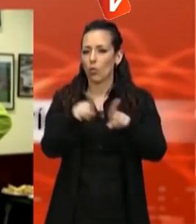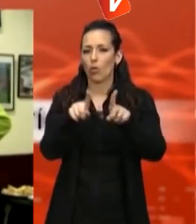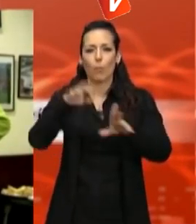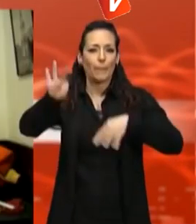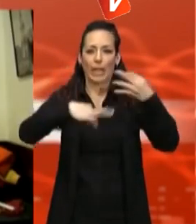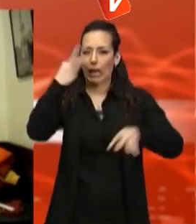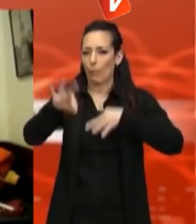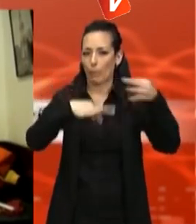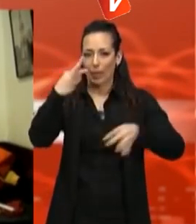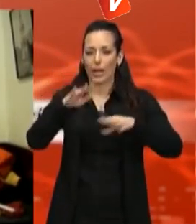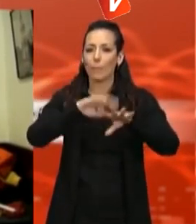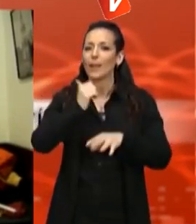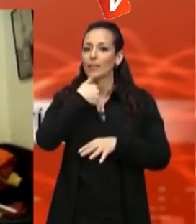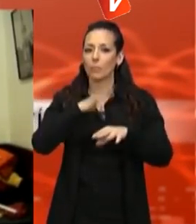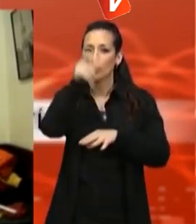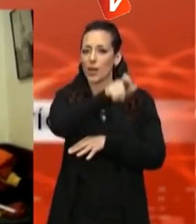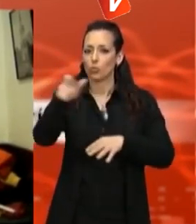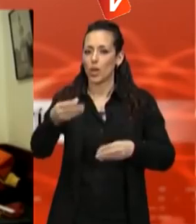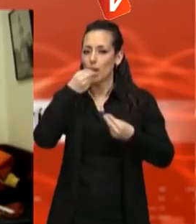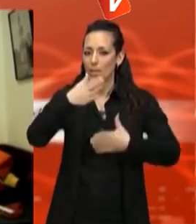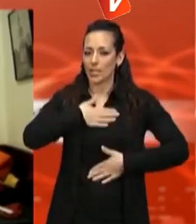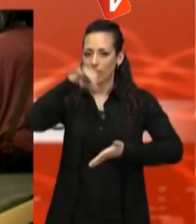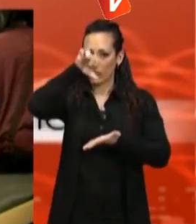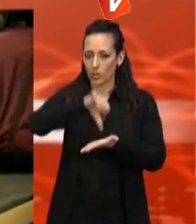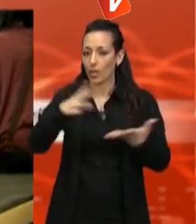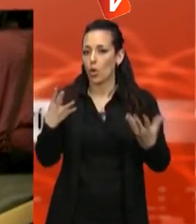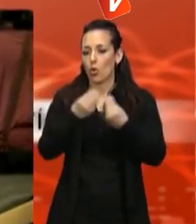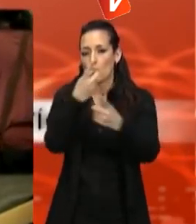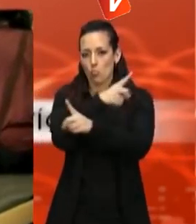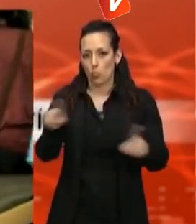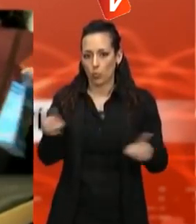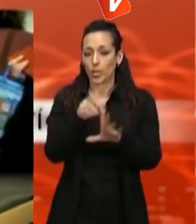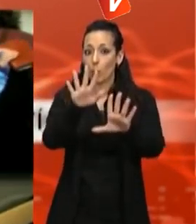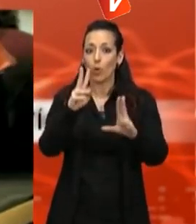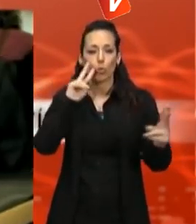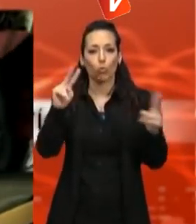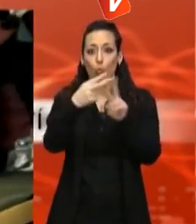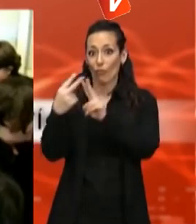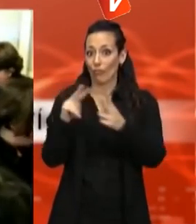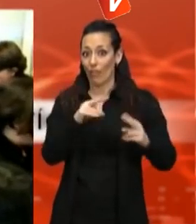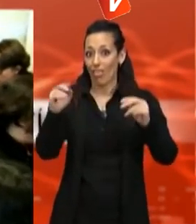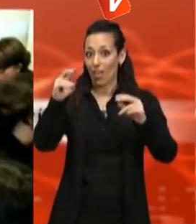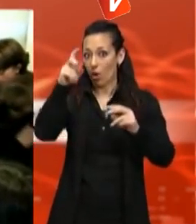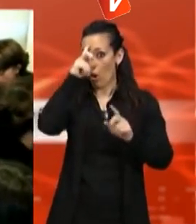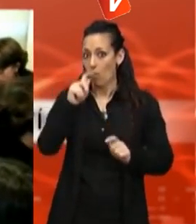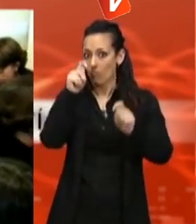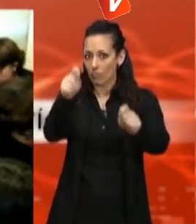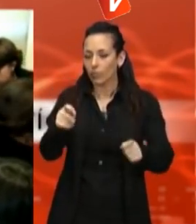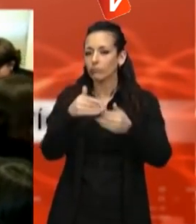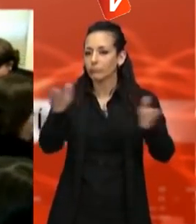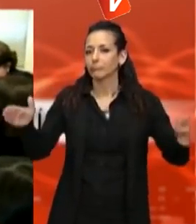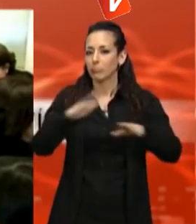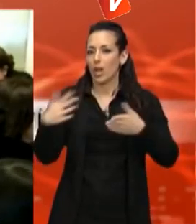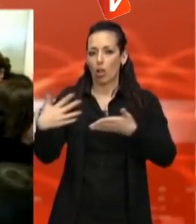dret per representants d'entitats de la ciutat, amenitzat amb música. Però la trobada és un restaurant obert a tothom, amb una